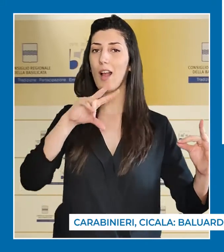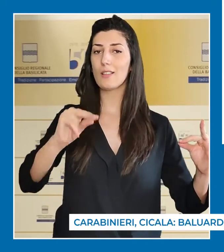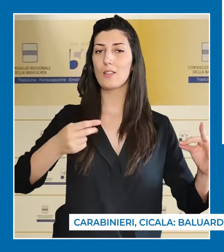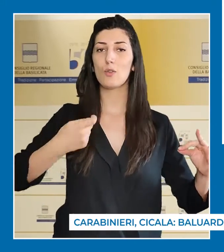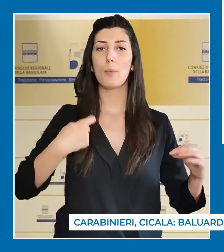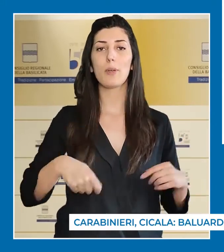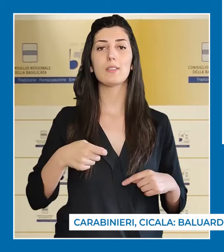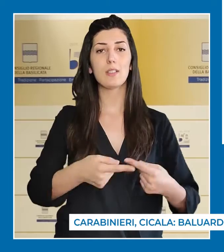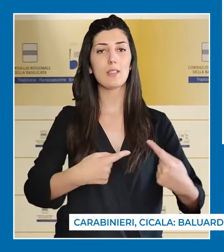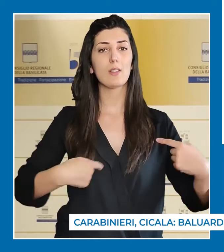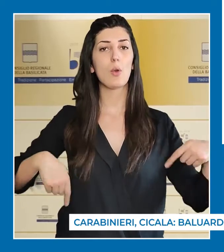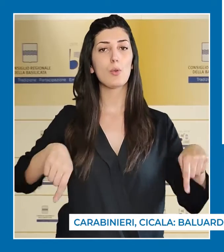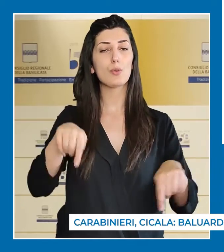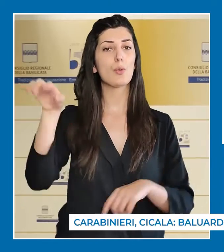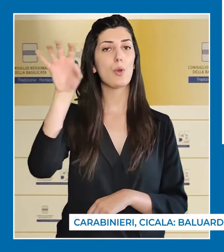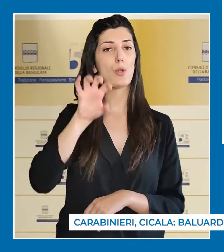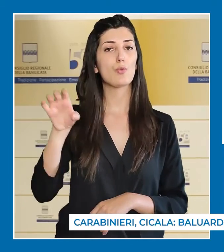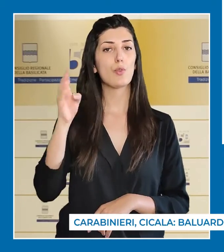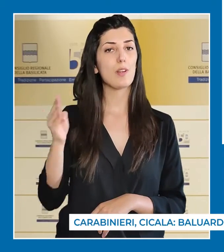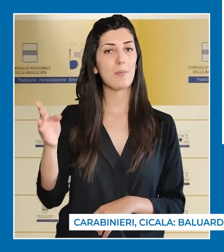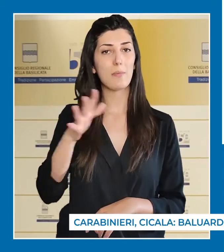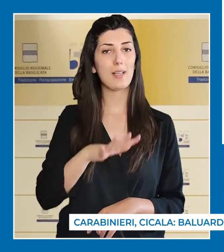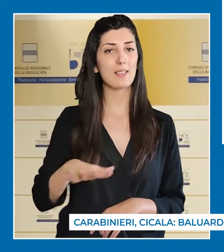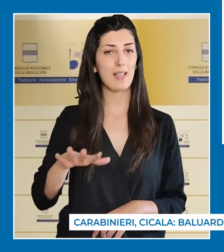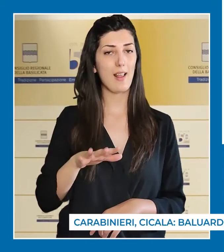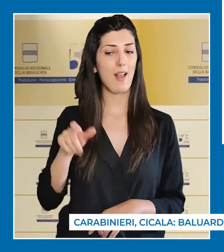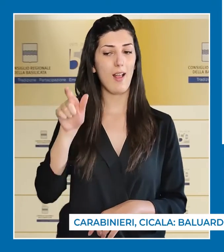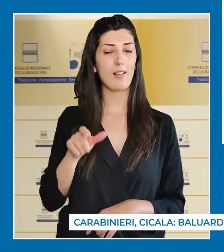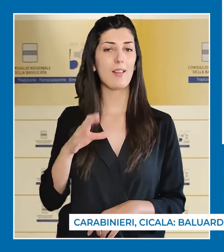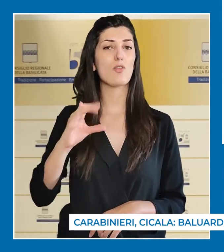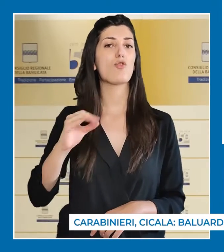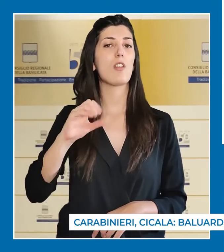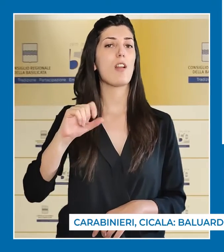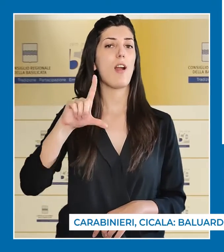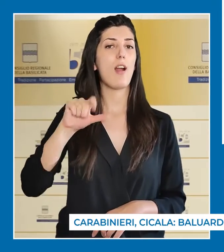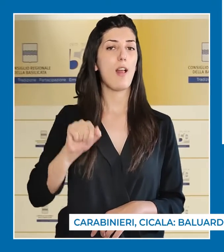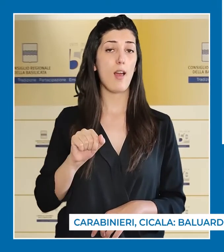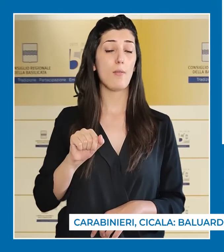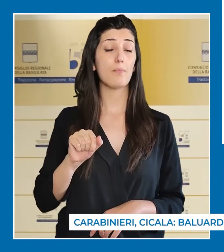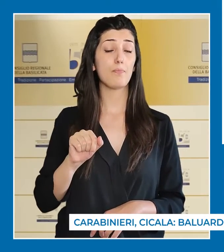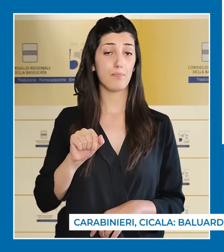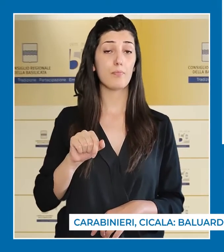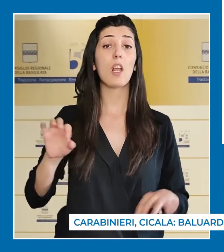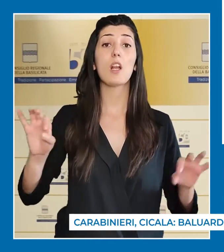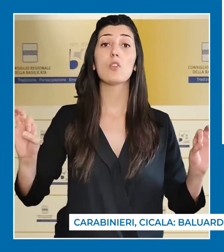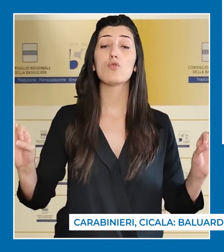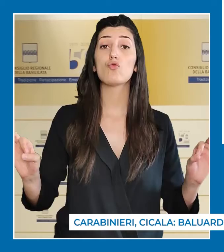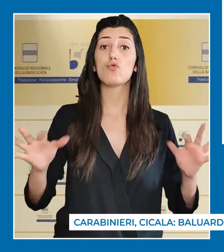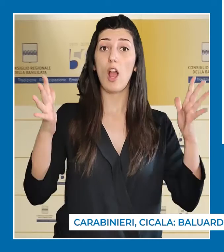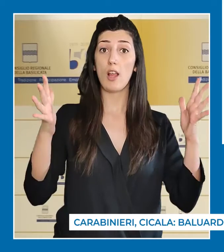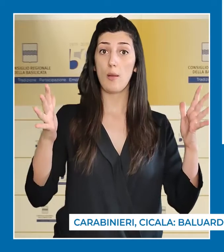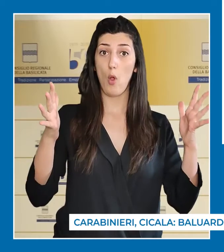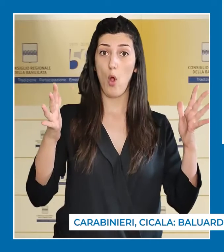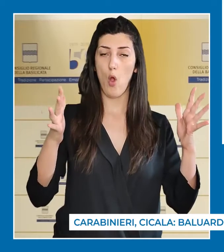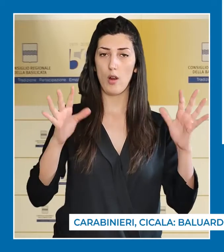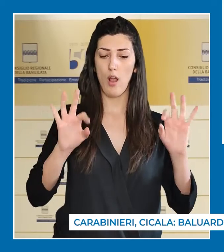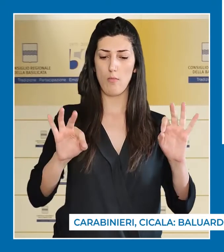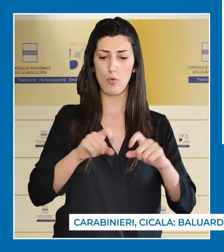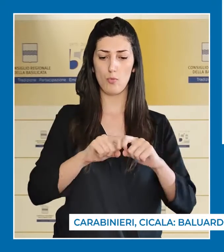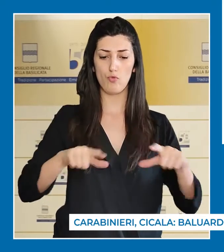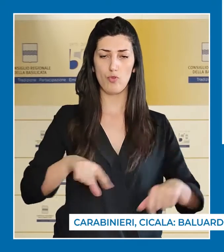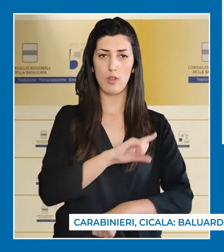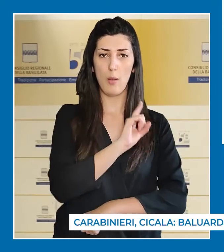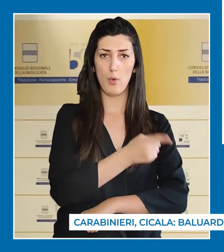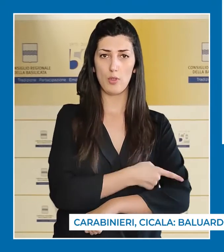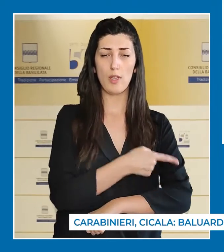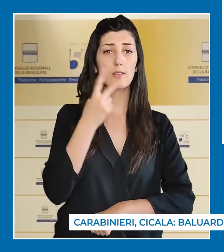Così il Presidente del Consiglio regionale della Basilicata Cicala ha la cerimonia a